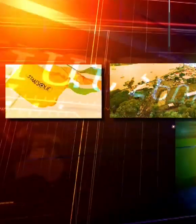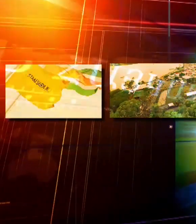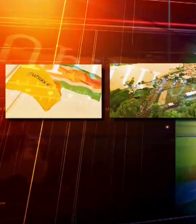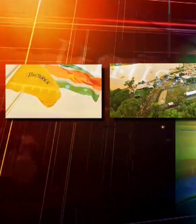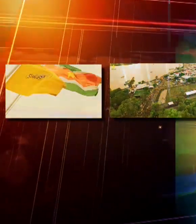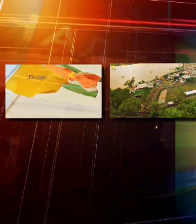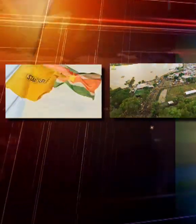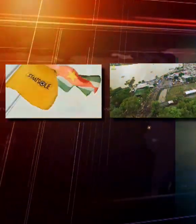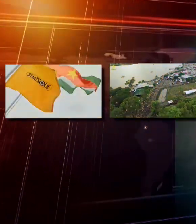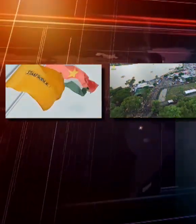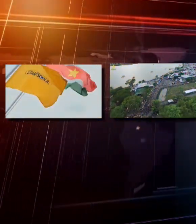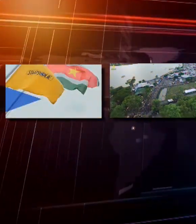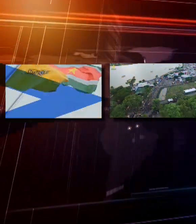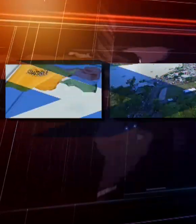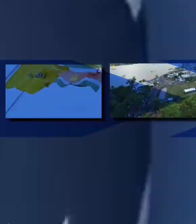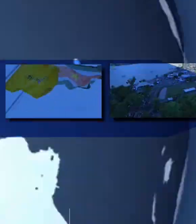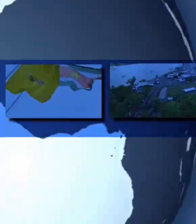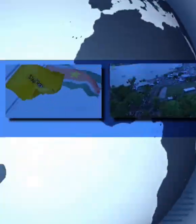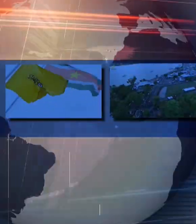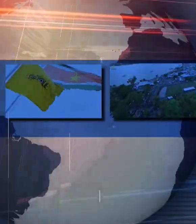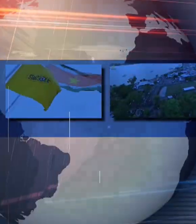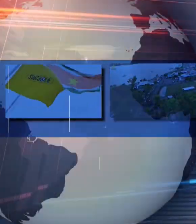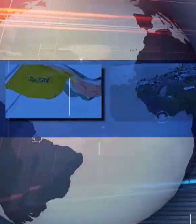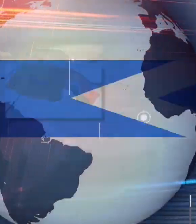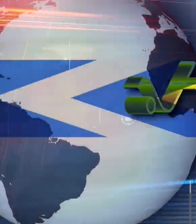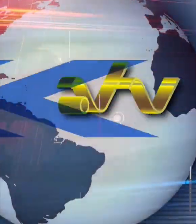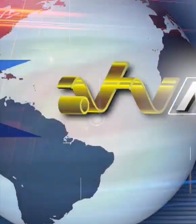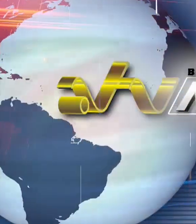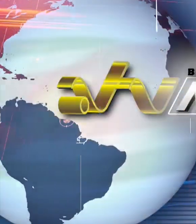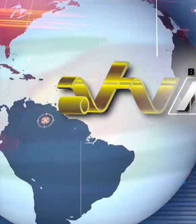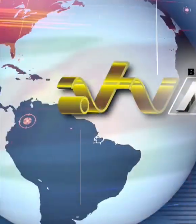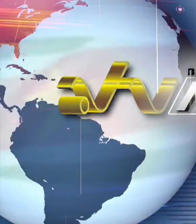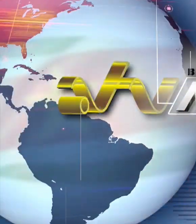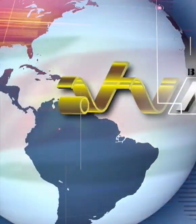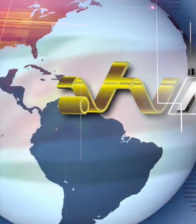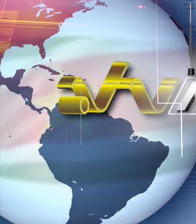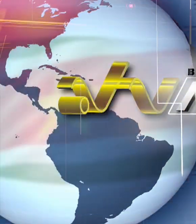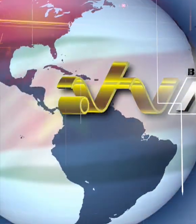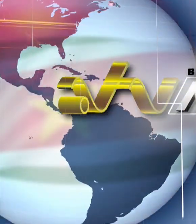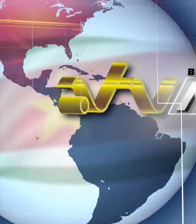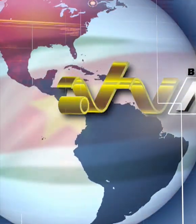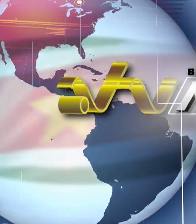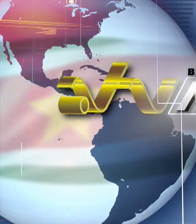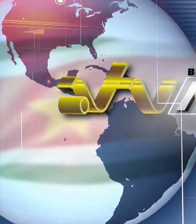TV GELDERLAND